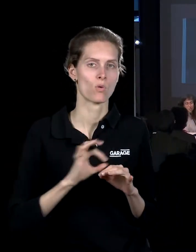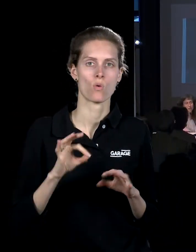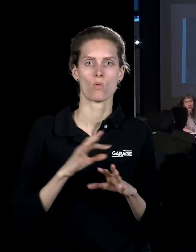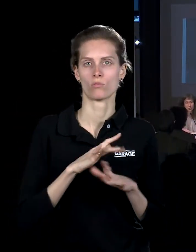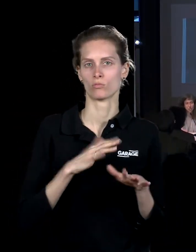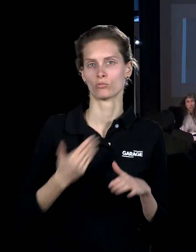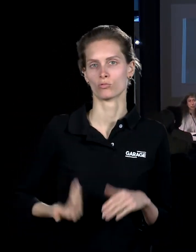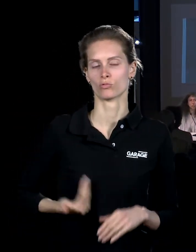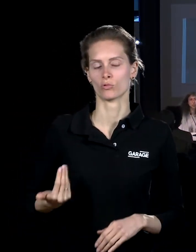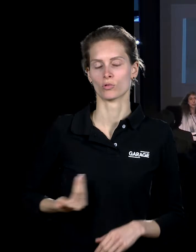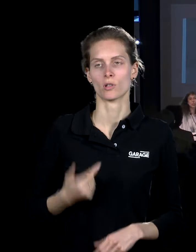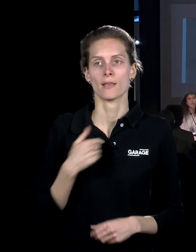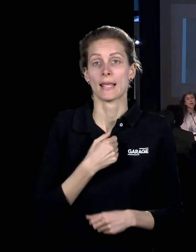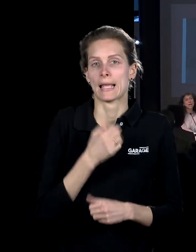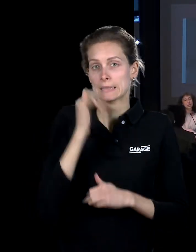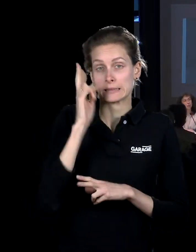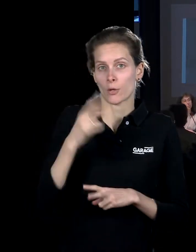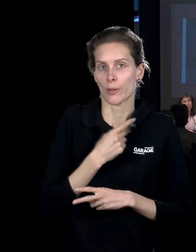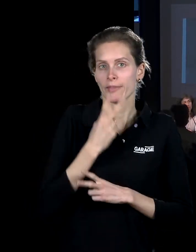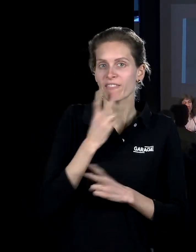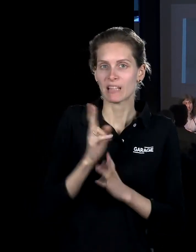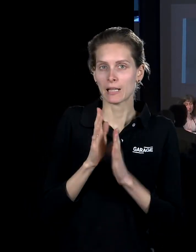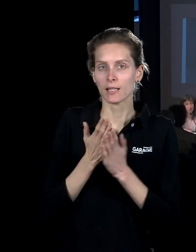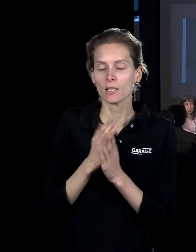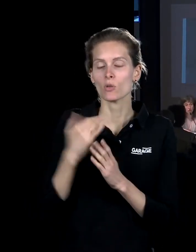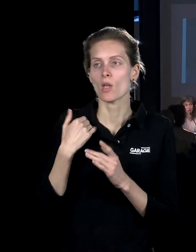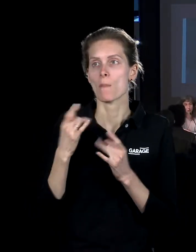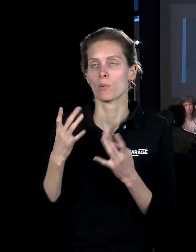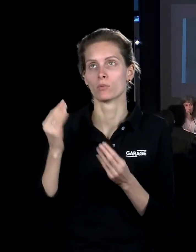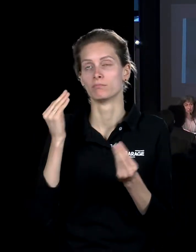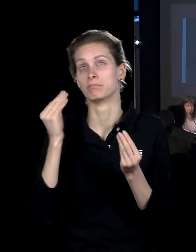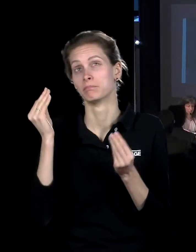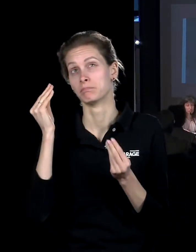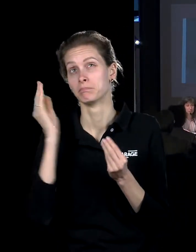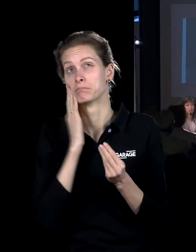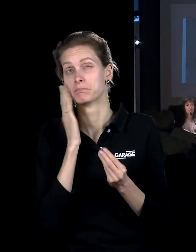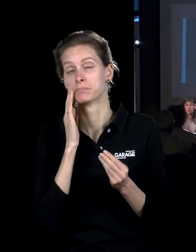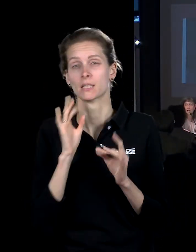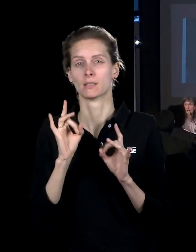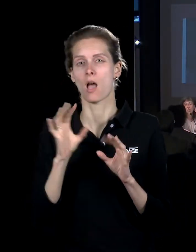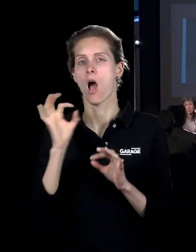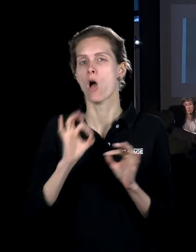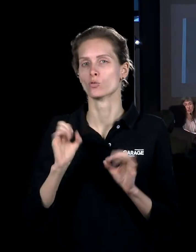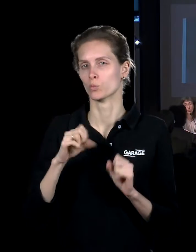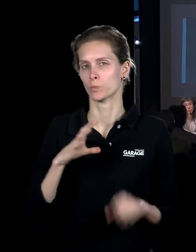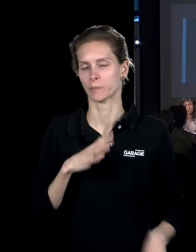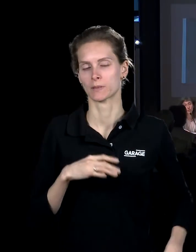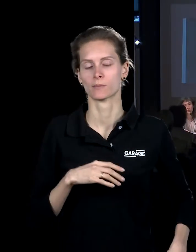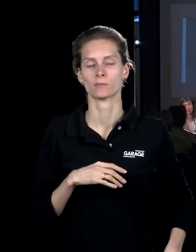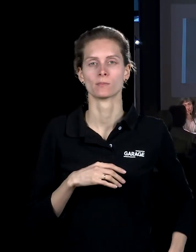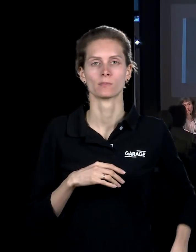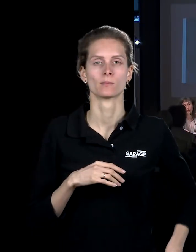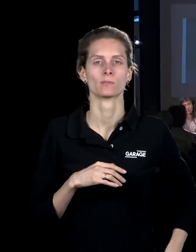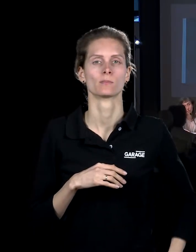предположить, на что это может быть похоже, и что именно эта вымышленная история про привидения позволяет